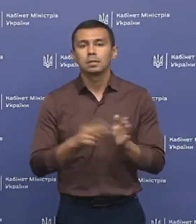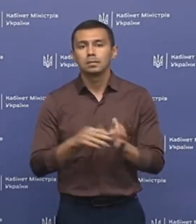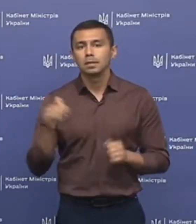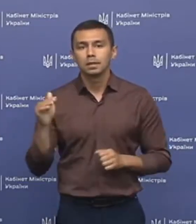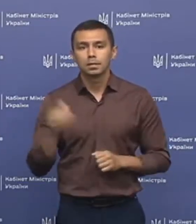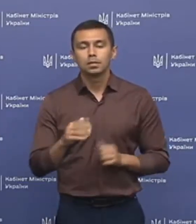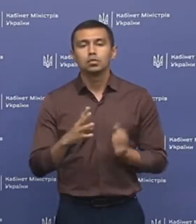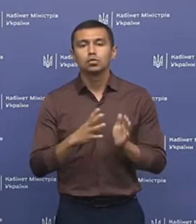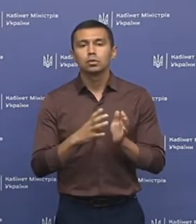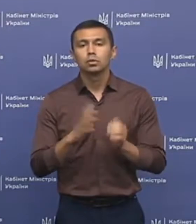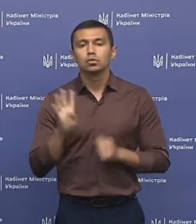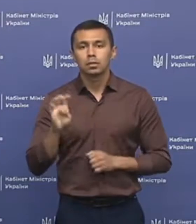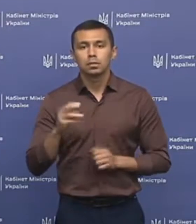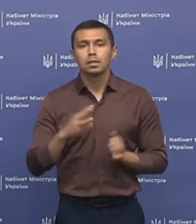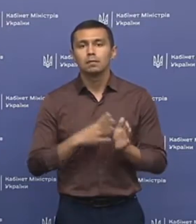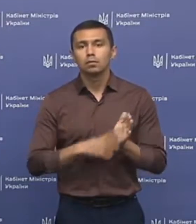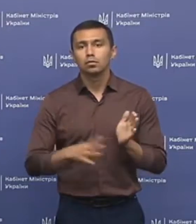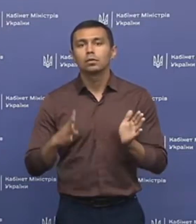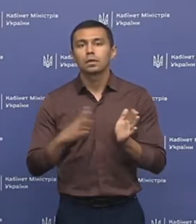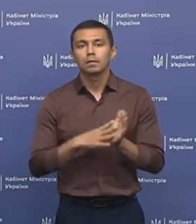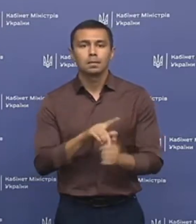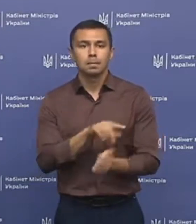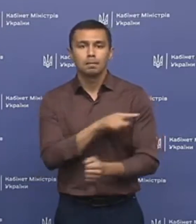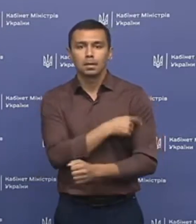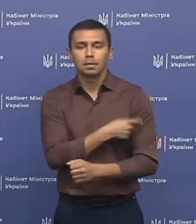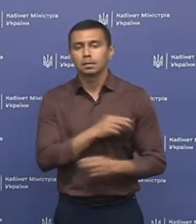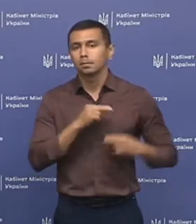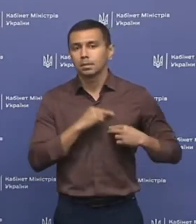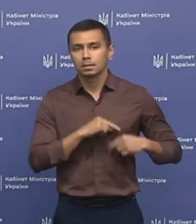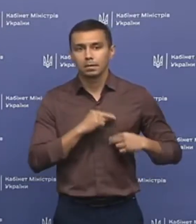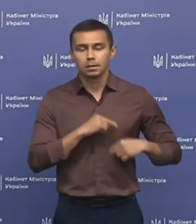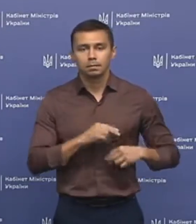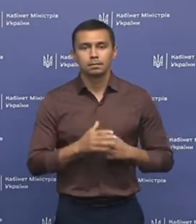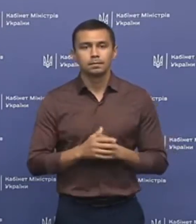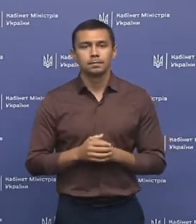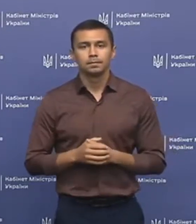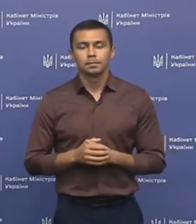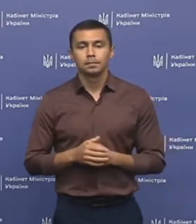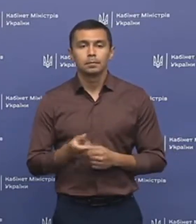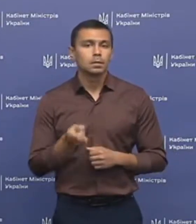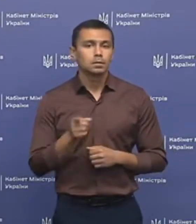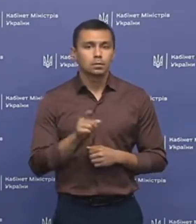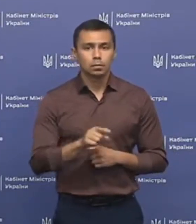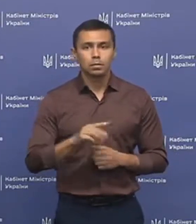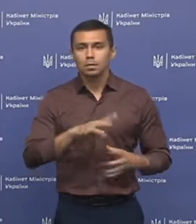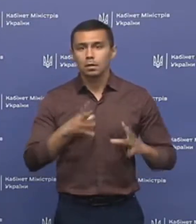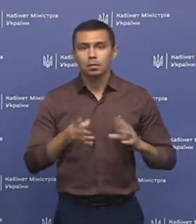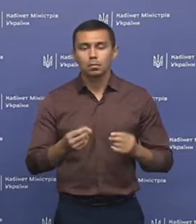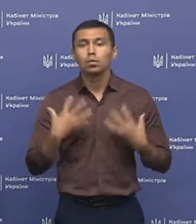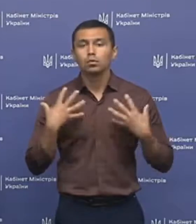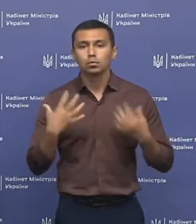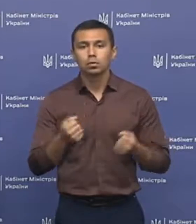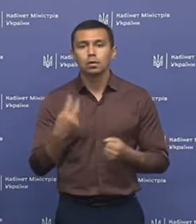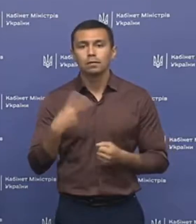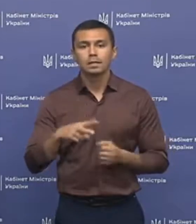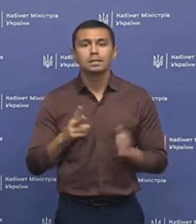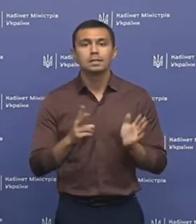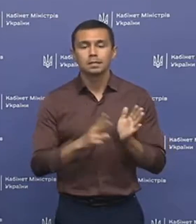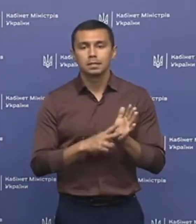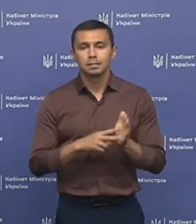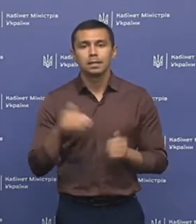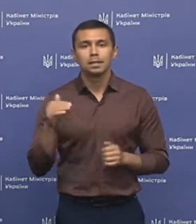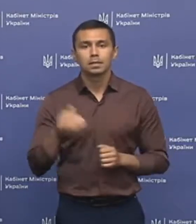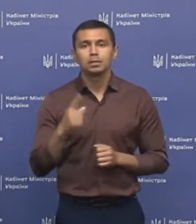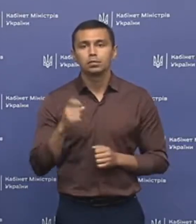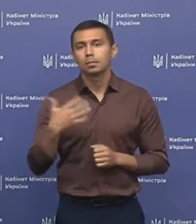499 медичних працівників. При цьому загалом одужало 27